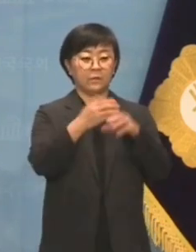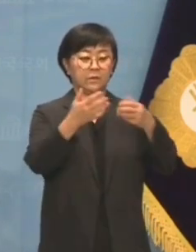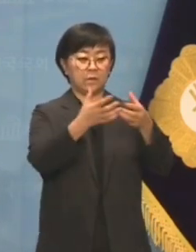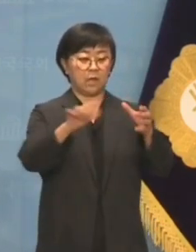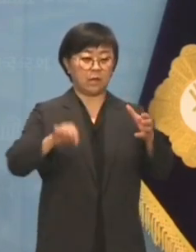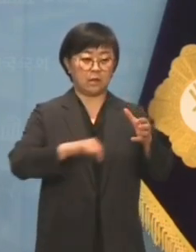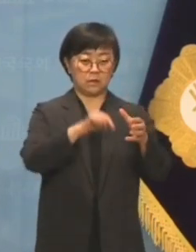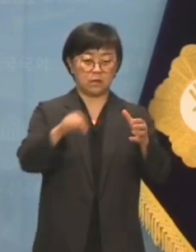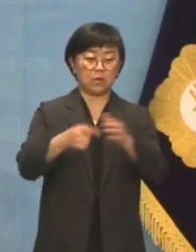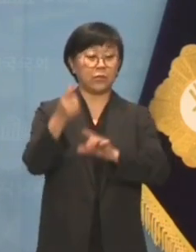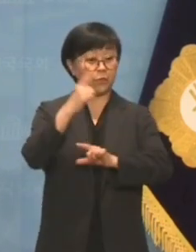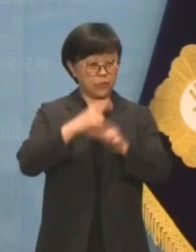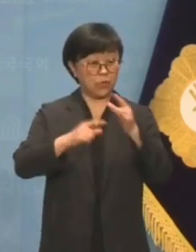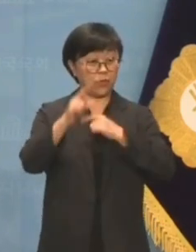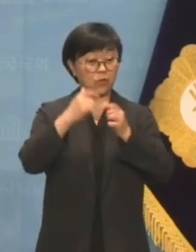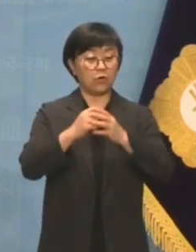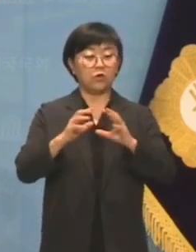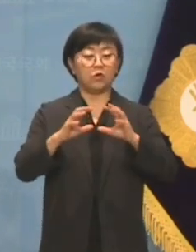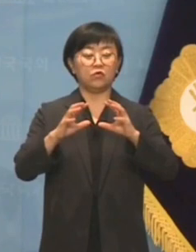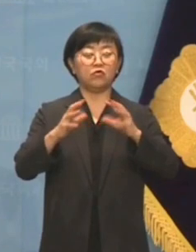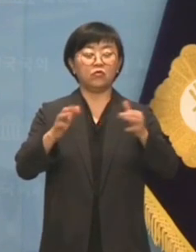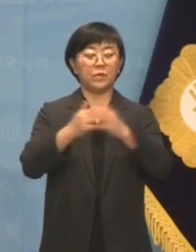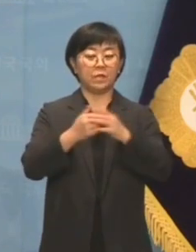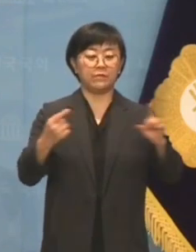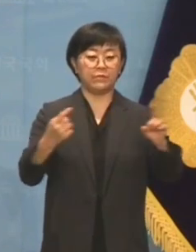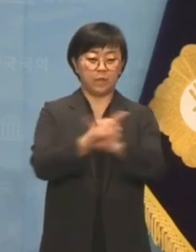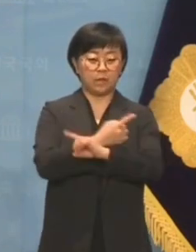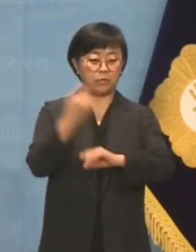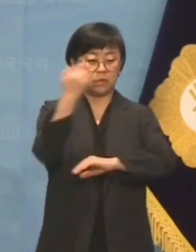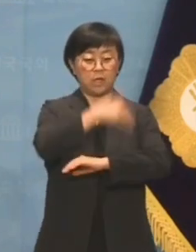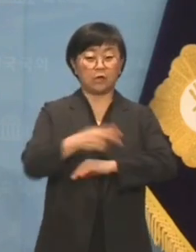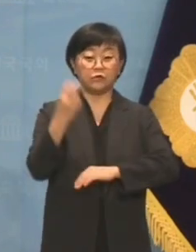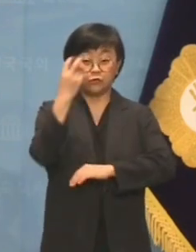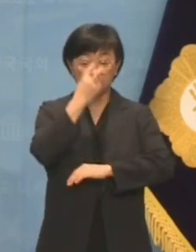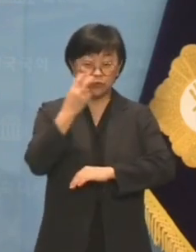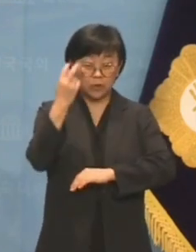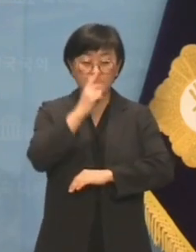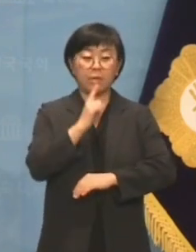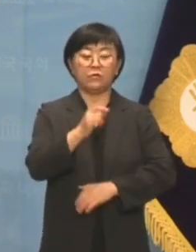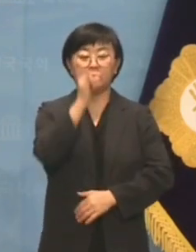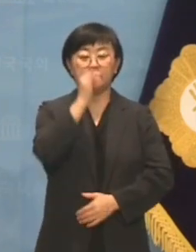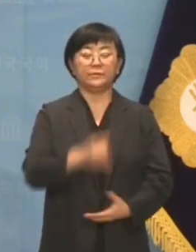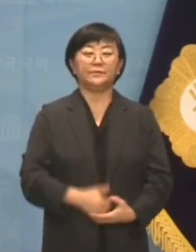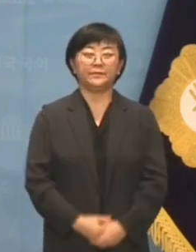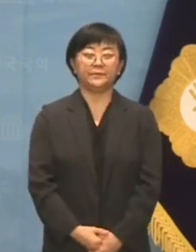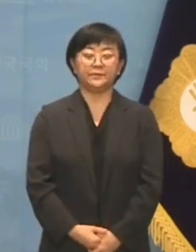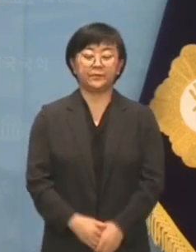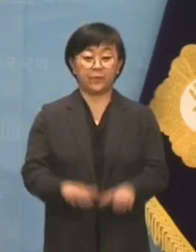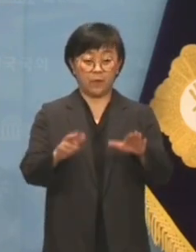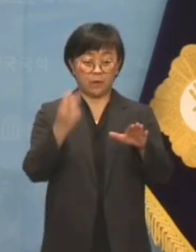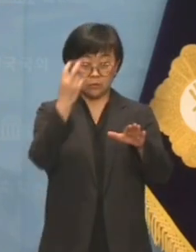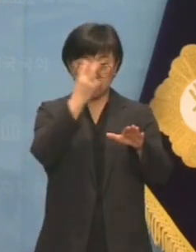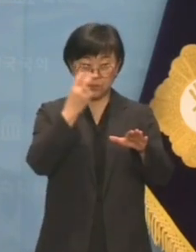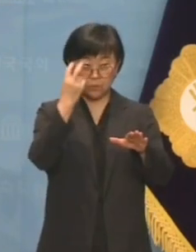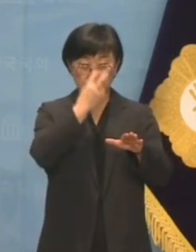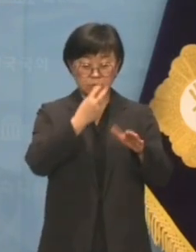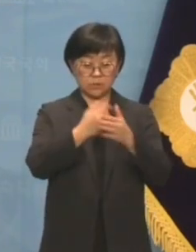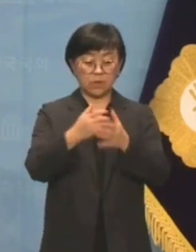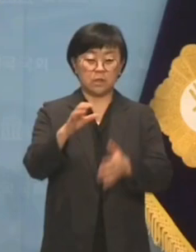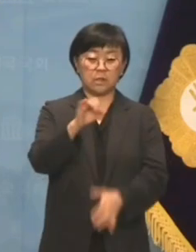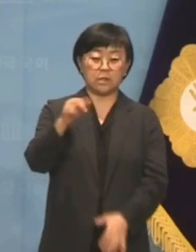더불어민주당 안에서는 한 발 더 나가 국면 전환용 기획수사라는 말까지 하고 있습니다. 이번 수사가